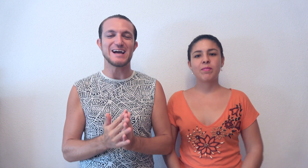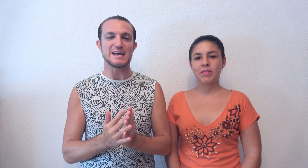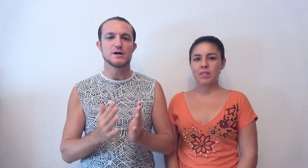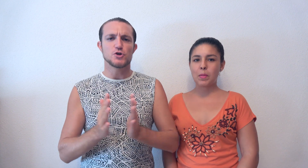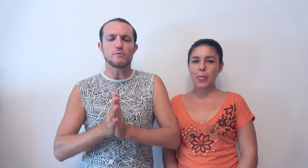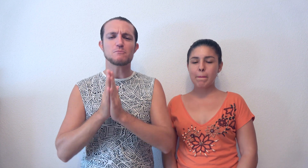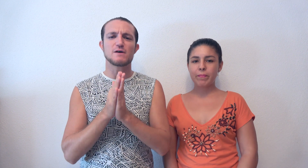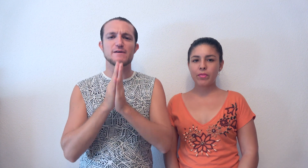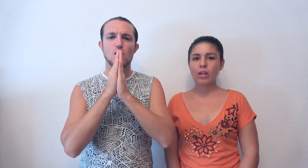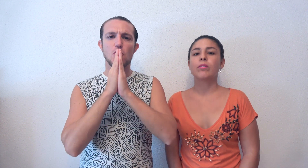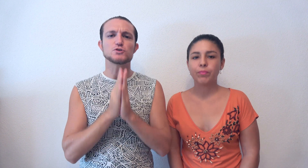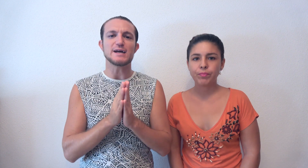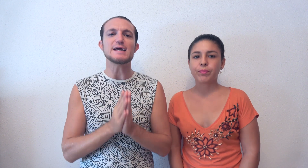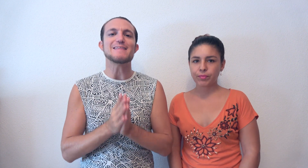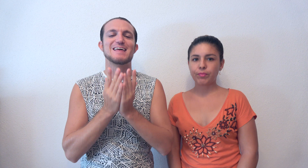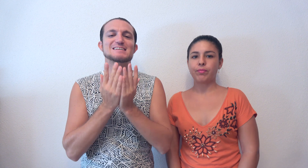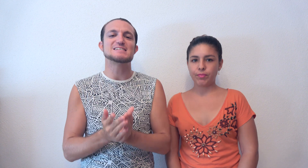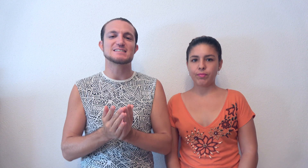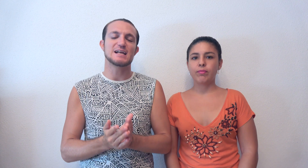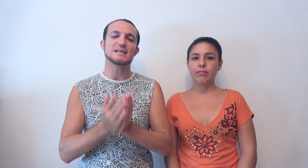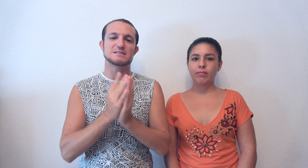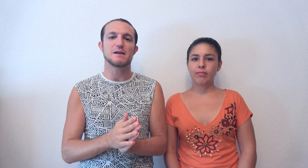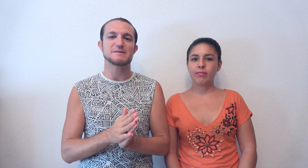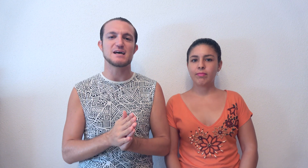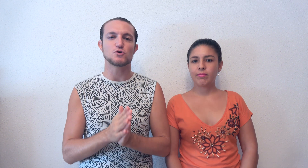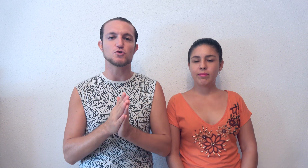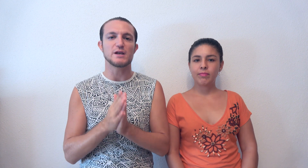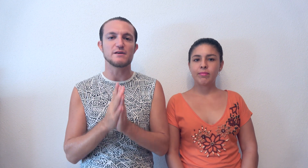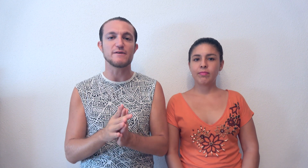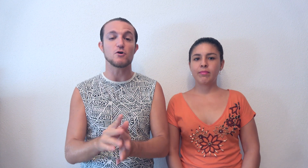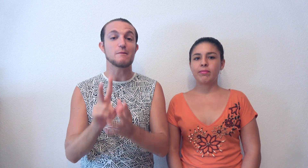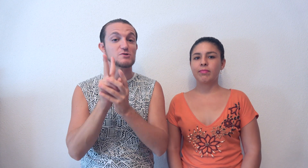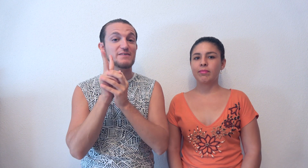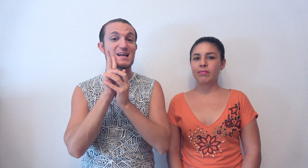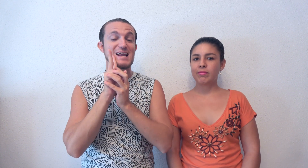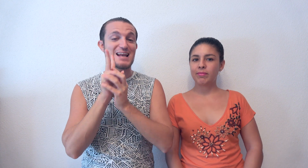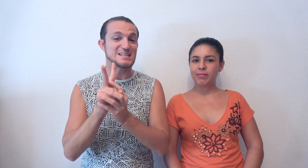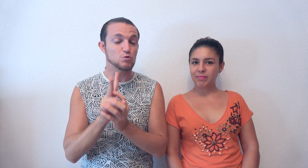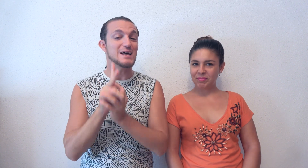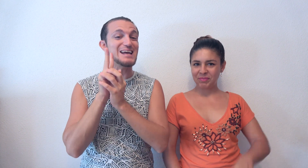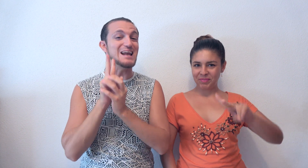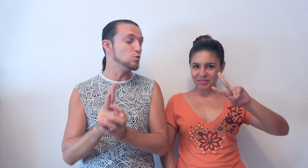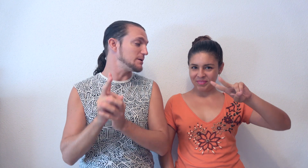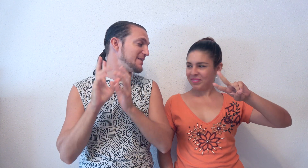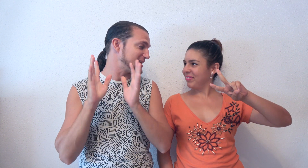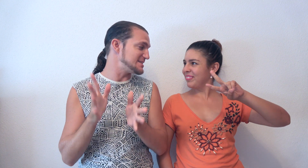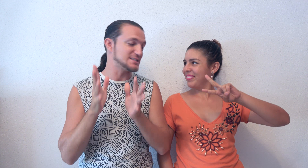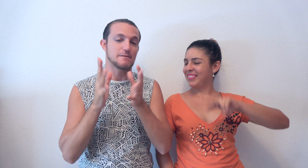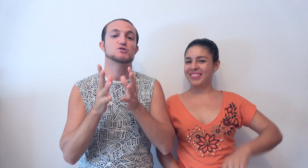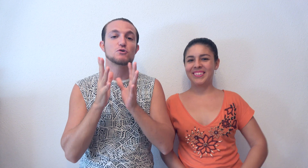guía. Hoy vamos a hacer otra guía de las Islas Canarias. La semana pasada tocó Tenerife. Hoy vamos a hacer la segunda y la última de las islas que vamos a